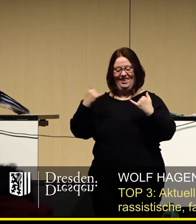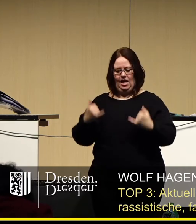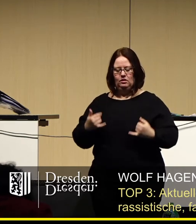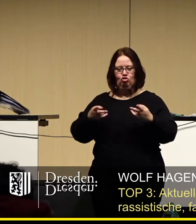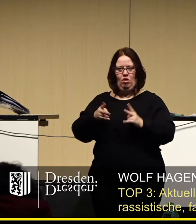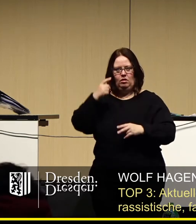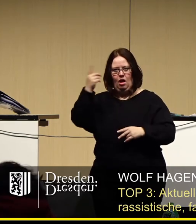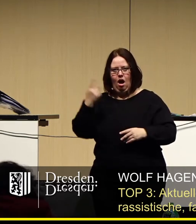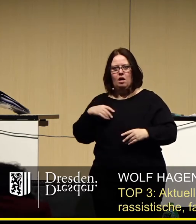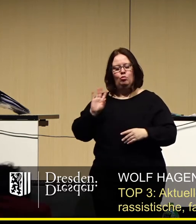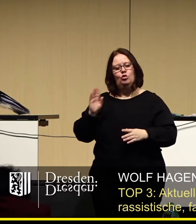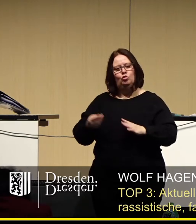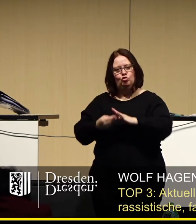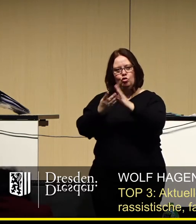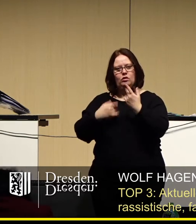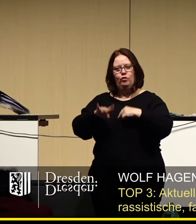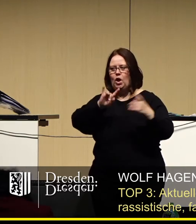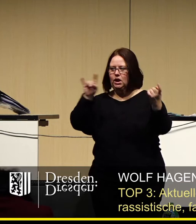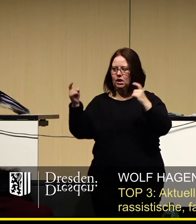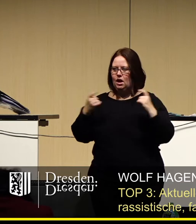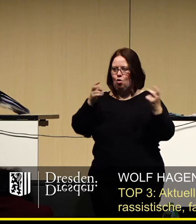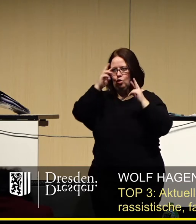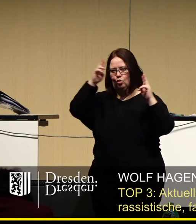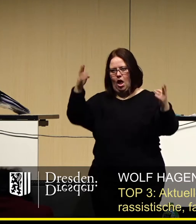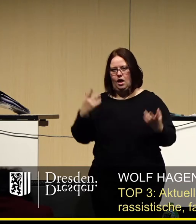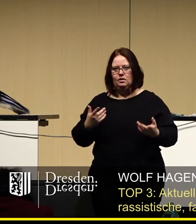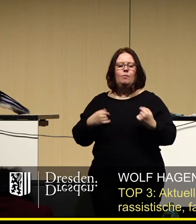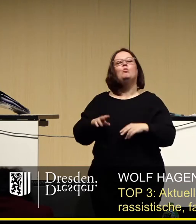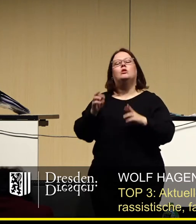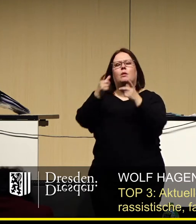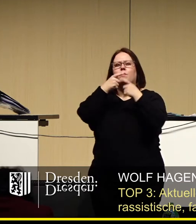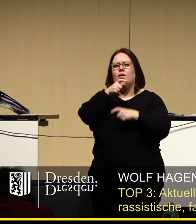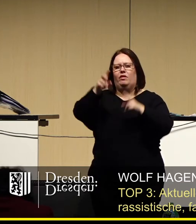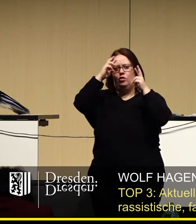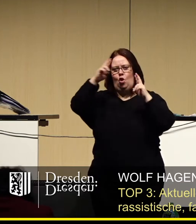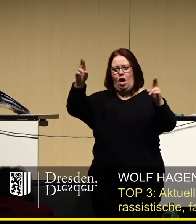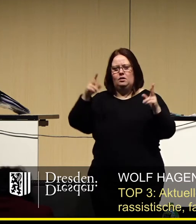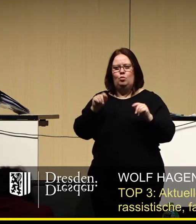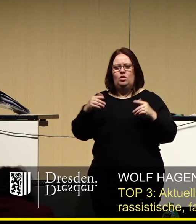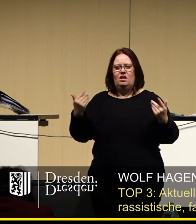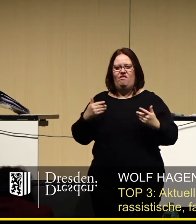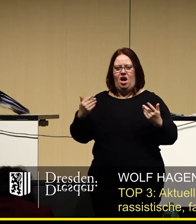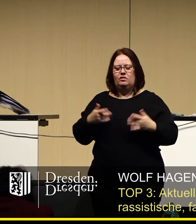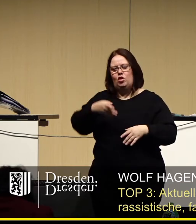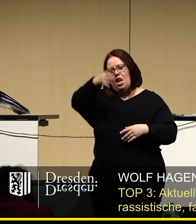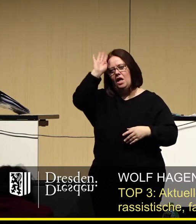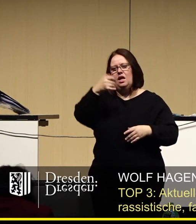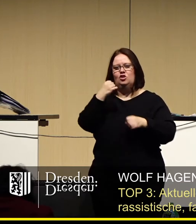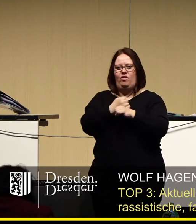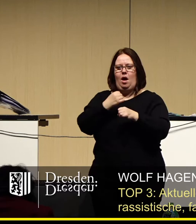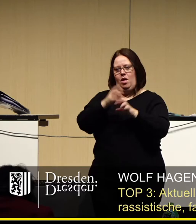Stadtrat unseren Beitrag für Dialog und Toleranz. Der Begriff Toleranz wird abgeleitet vom lateinischen Verb